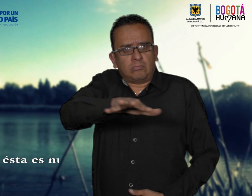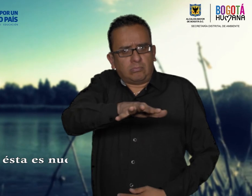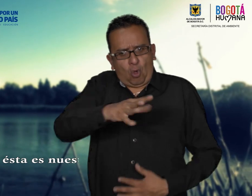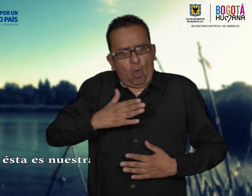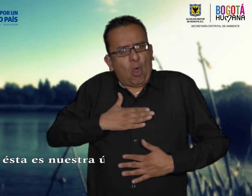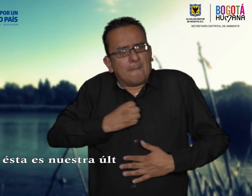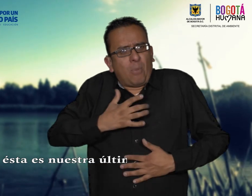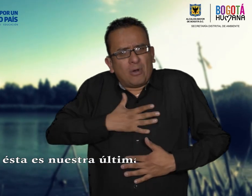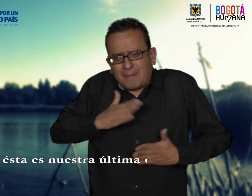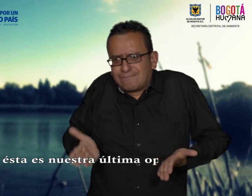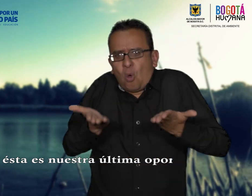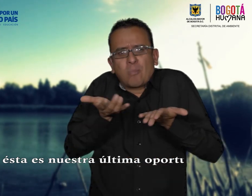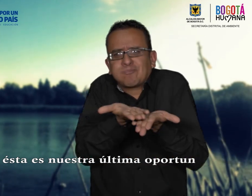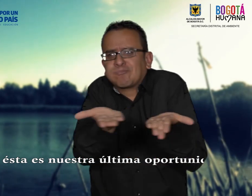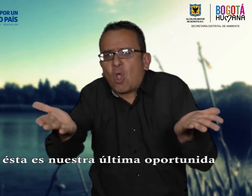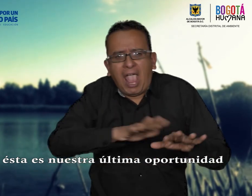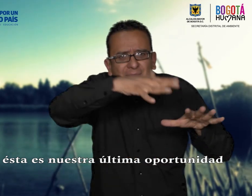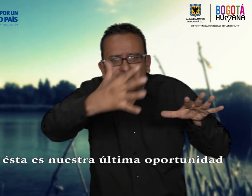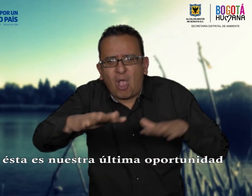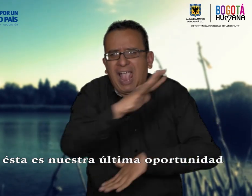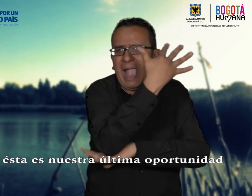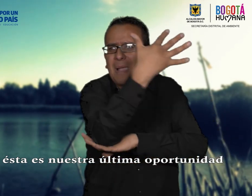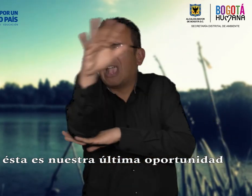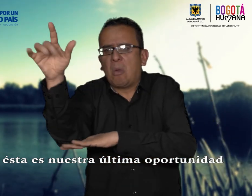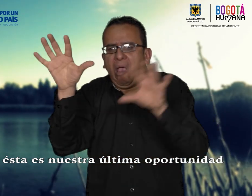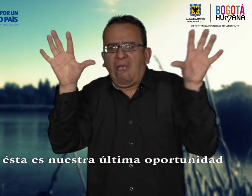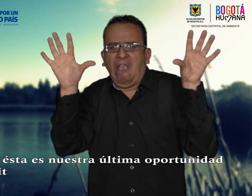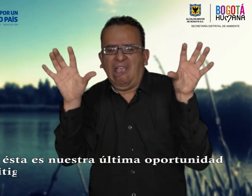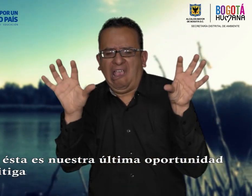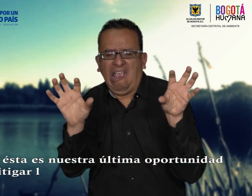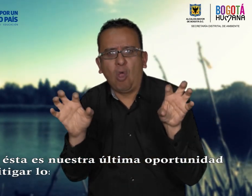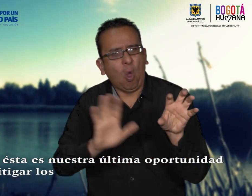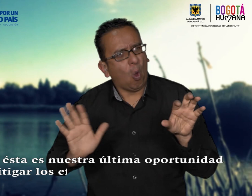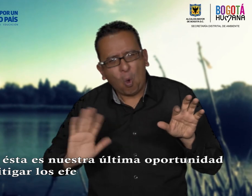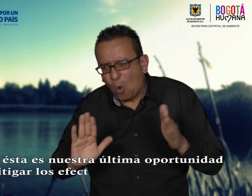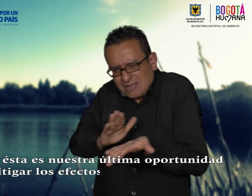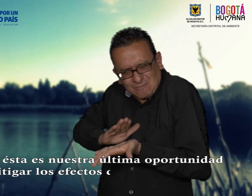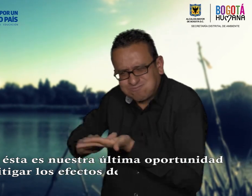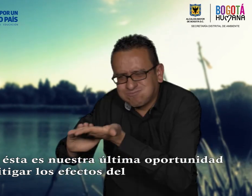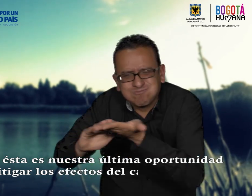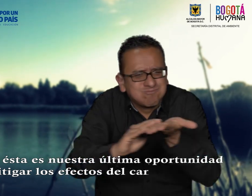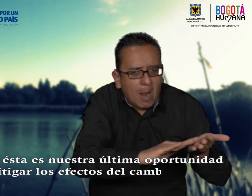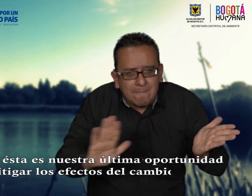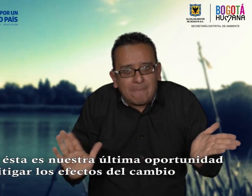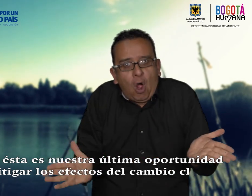¿Sabes que esta es nuestra última oportunidad para poder mitigar los efectos del cambio